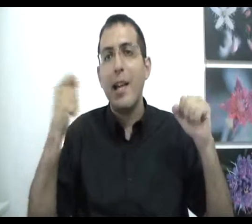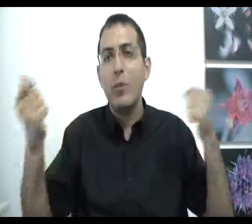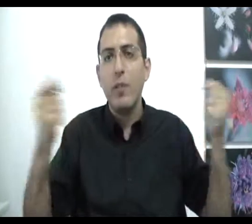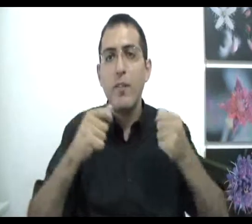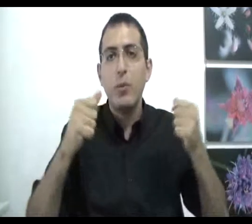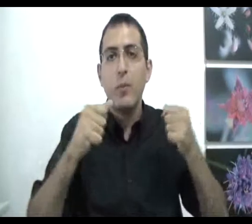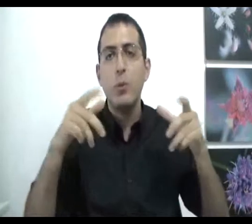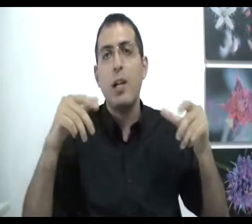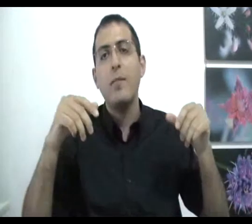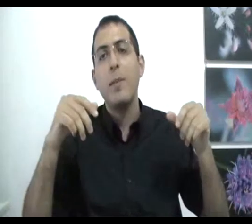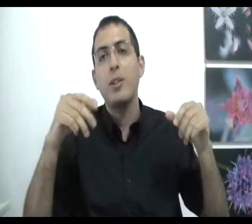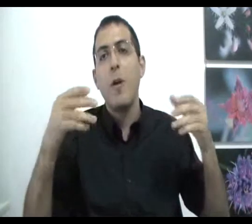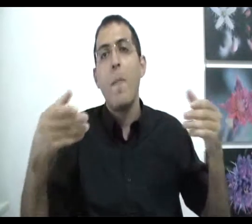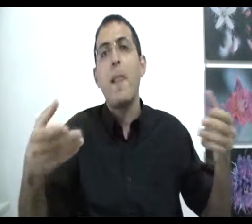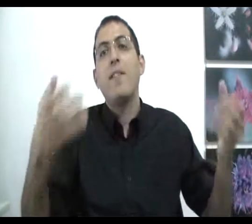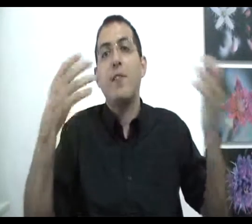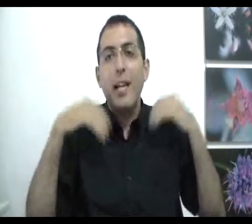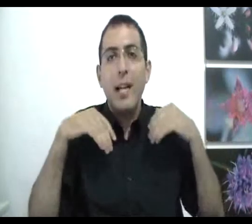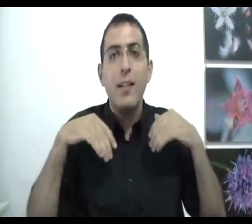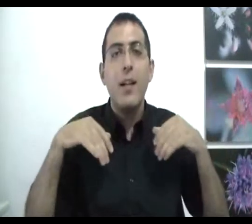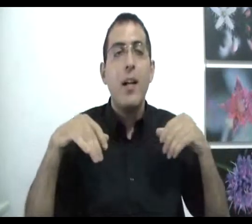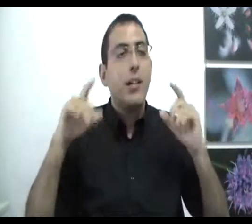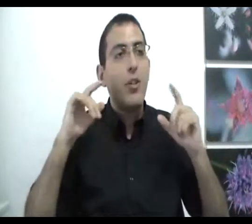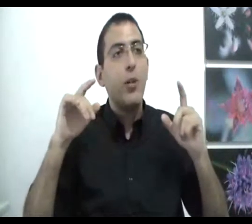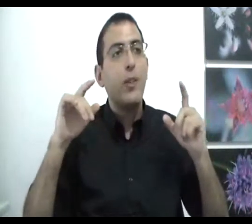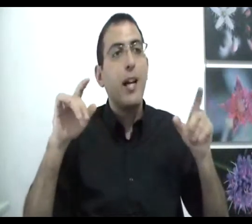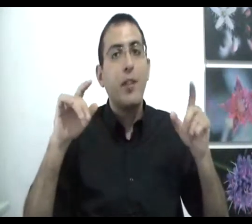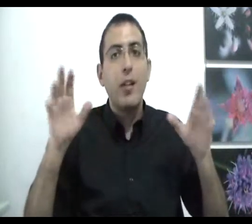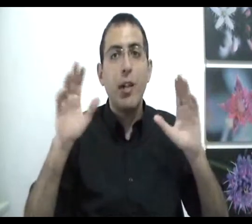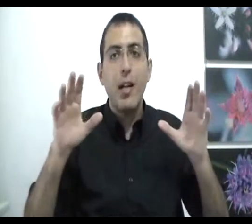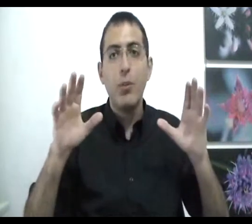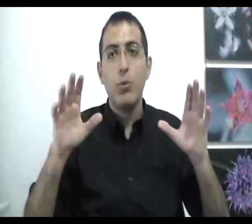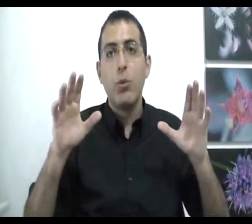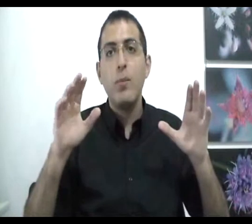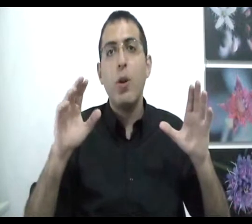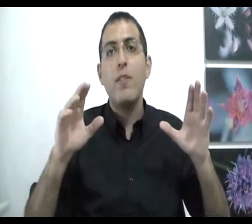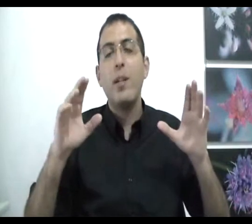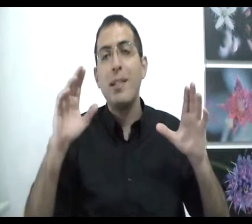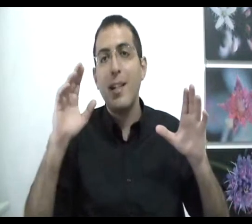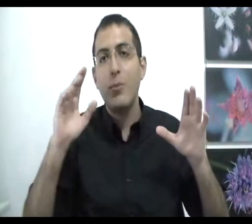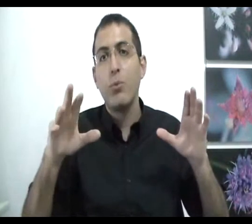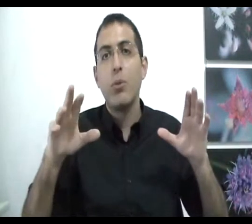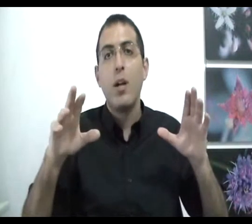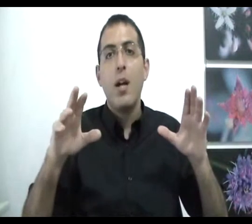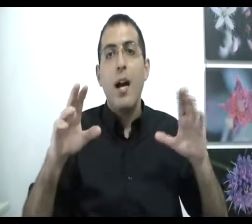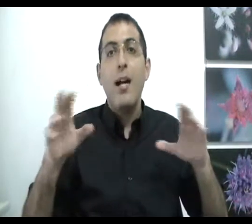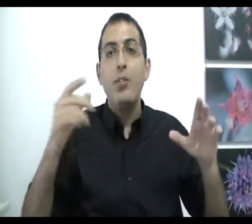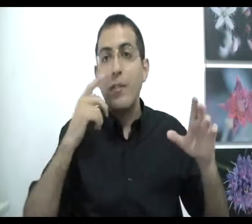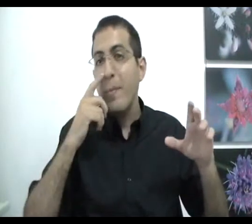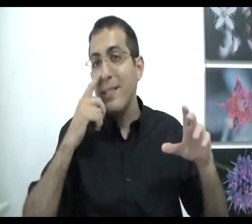האחדות והנפרדות הם משות אחת ממש אבל לפני כן יש לנו את ההבנה של האחדות, קודם כל תבין מה זה האחדות אחרי שתבין מה זה